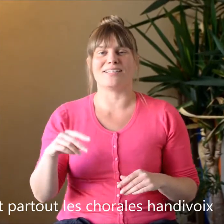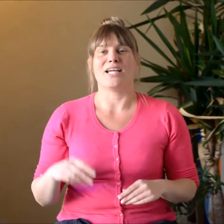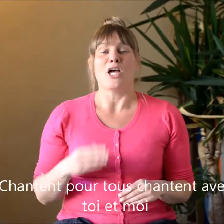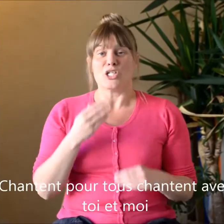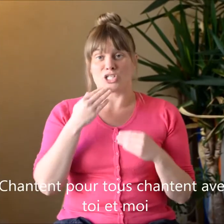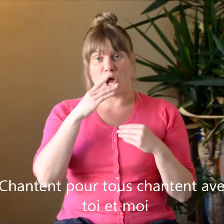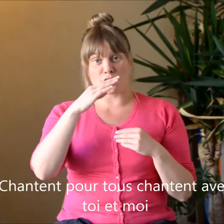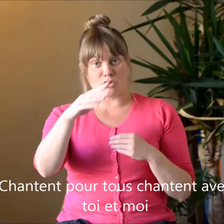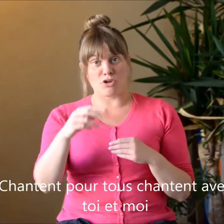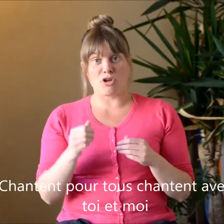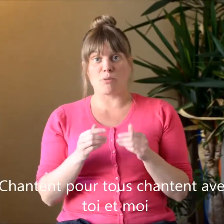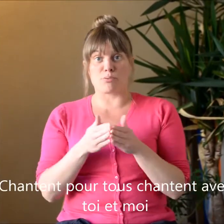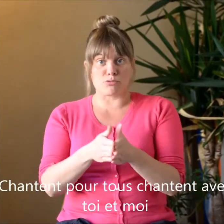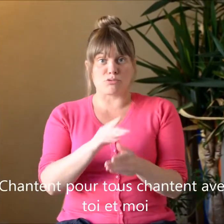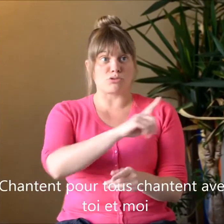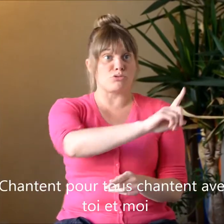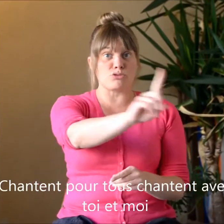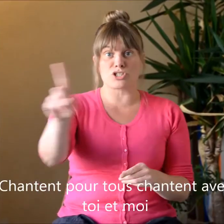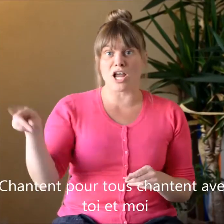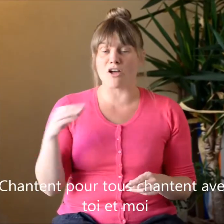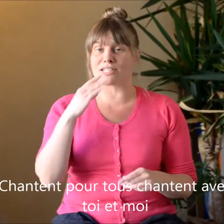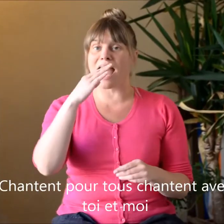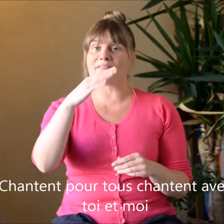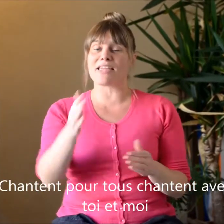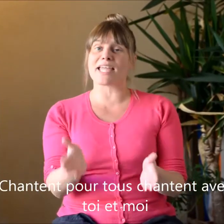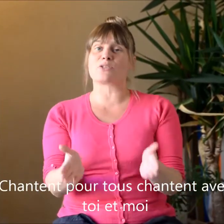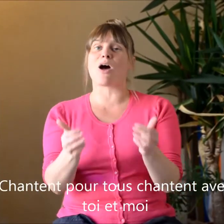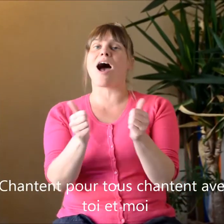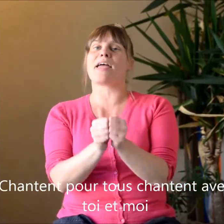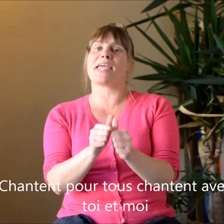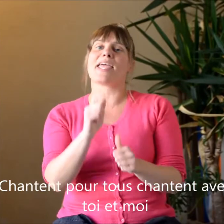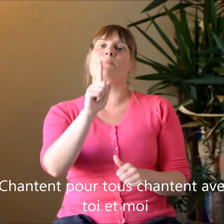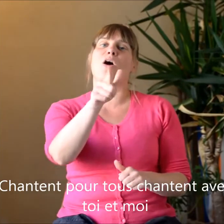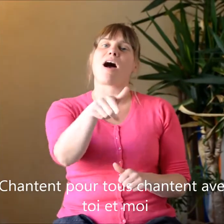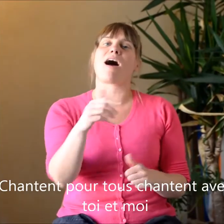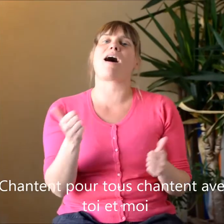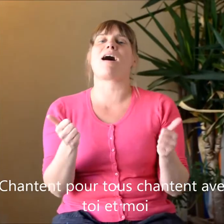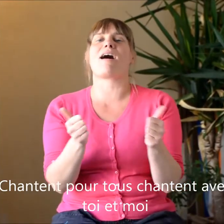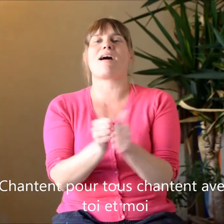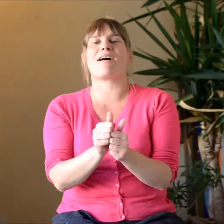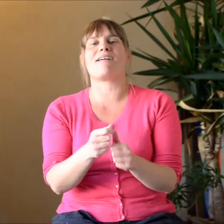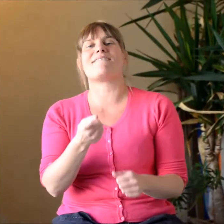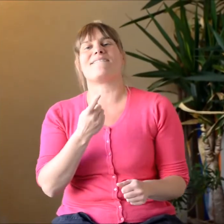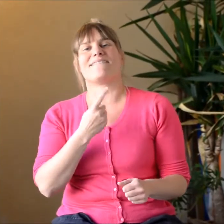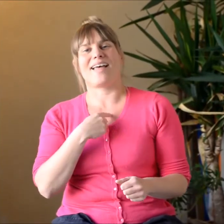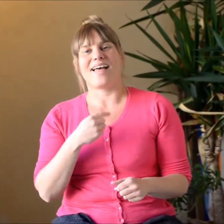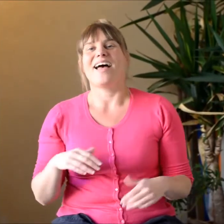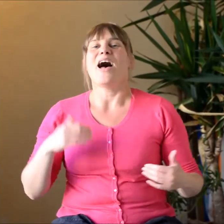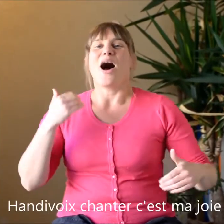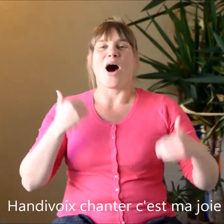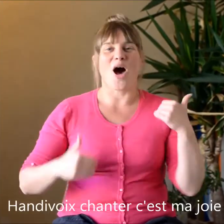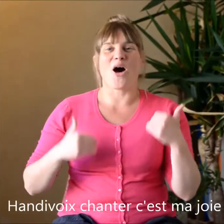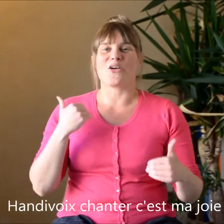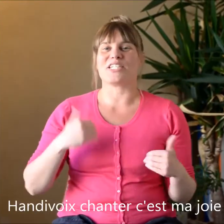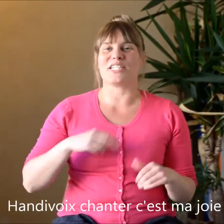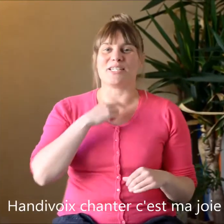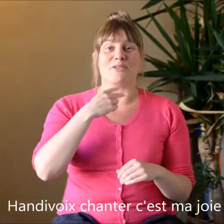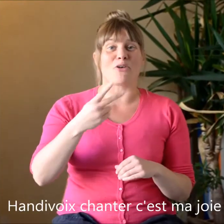Chante pour tous, chante avec toi et moi En dix voix,